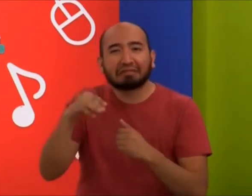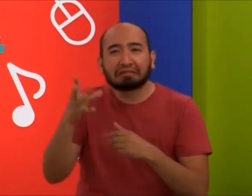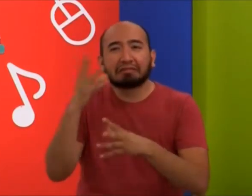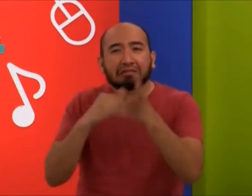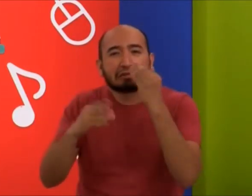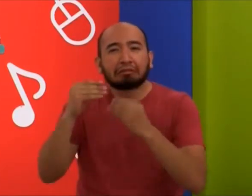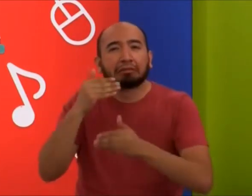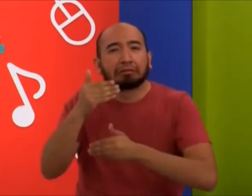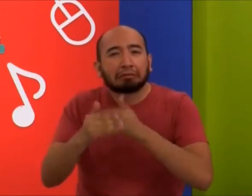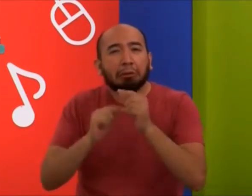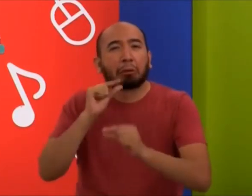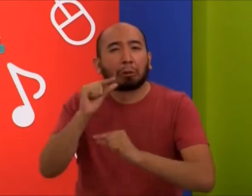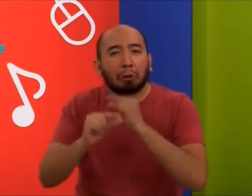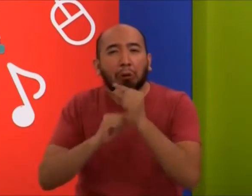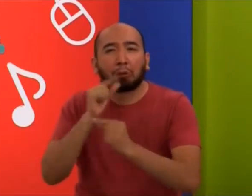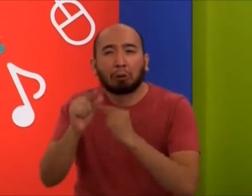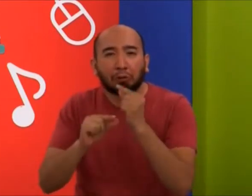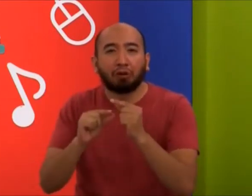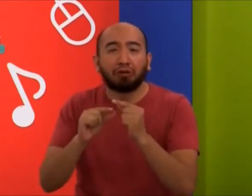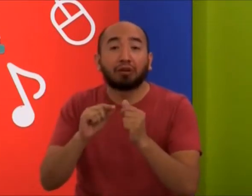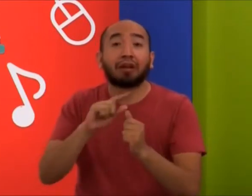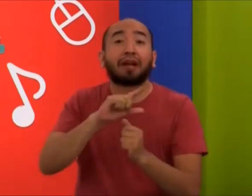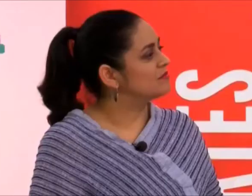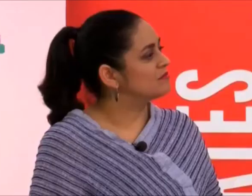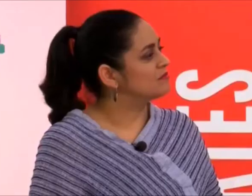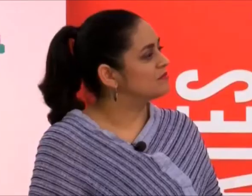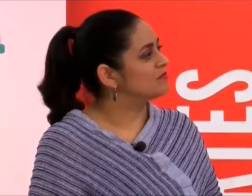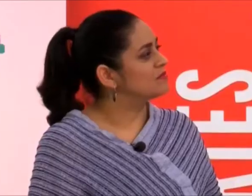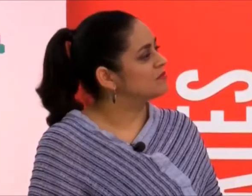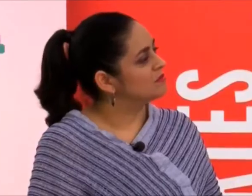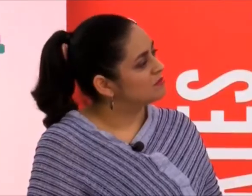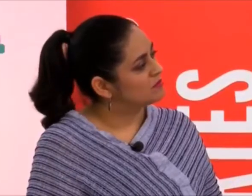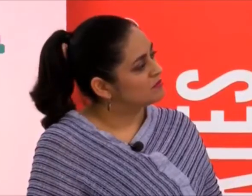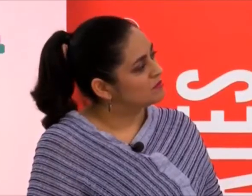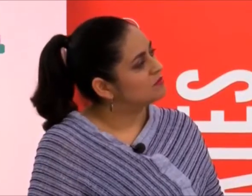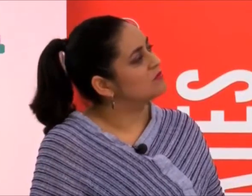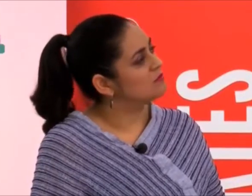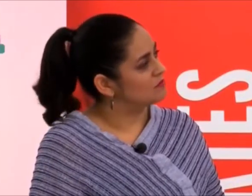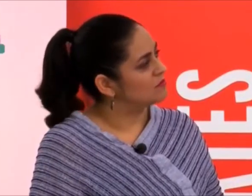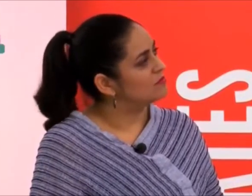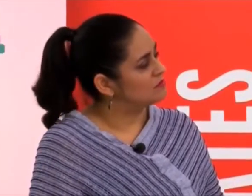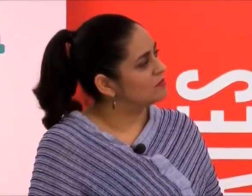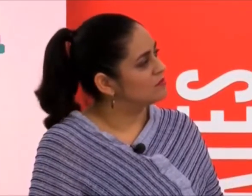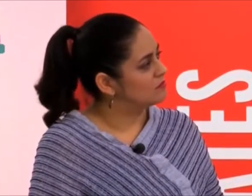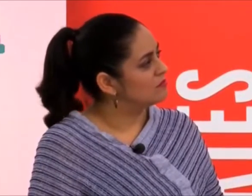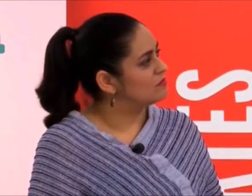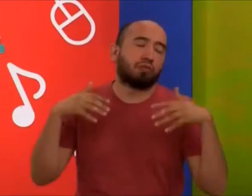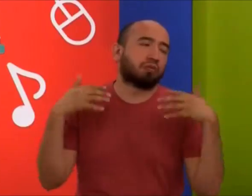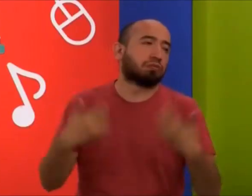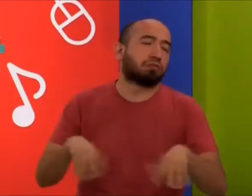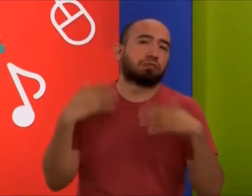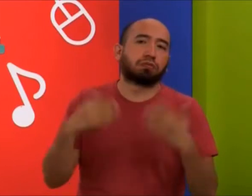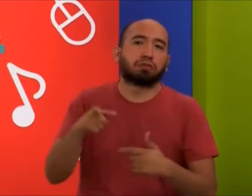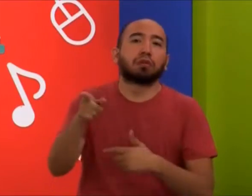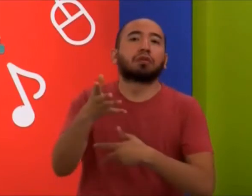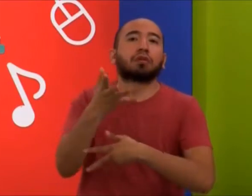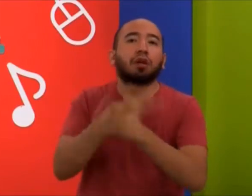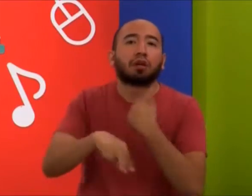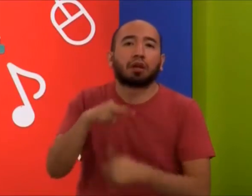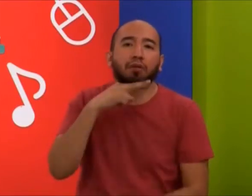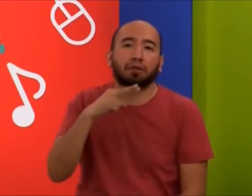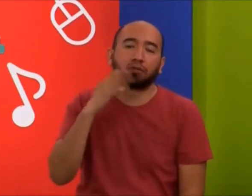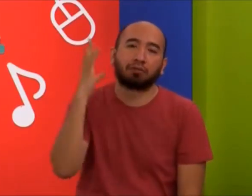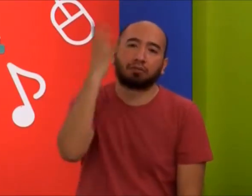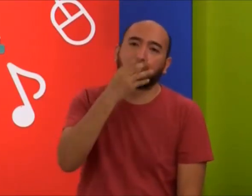Y poco a poco ya fui aprendiendo más lengua de señas mexicana y poco a poco me fui adaptando. Y fui descubriendo obras de teatro, uff,